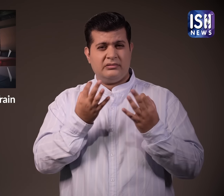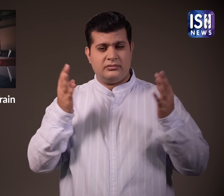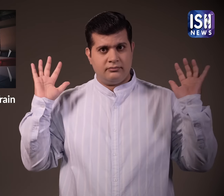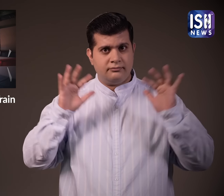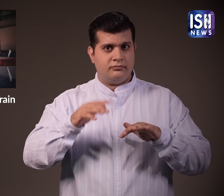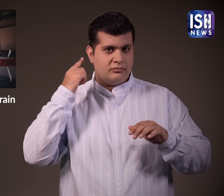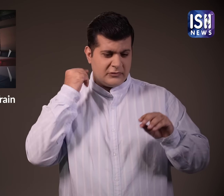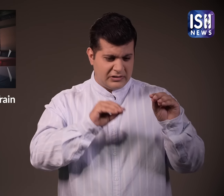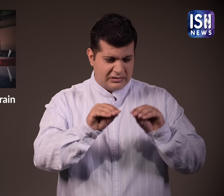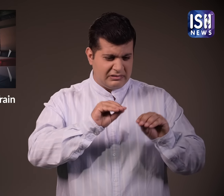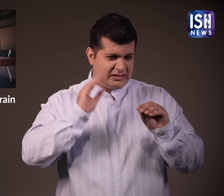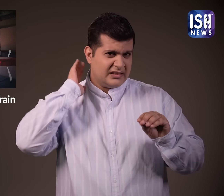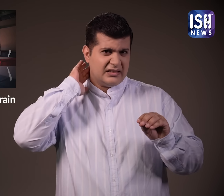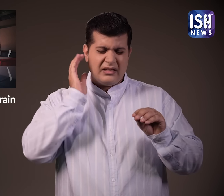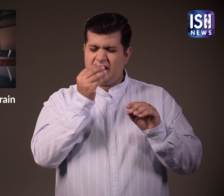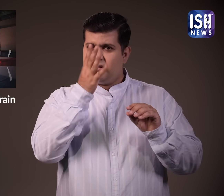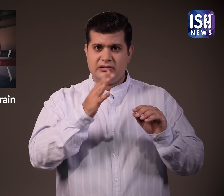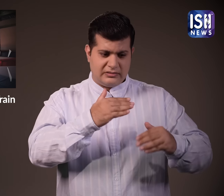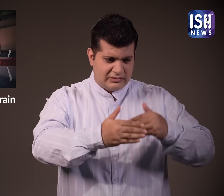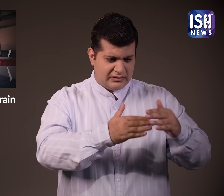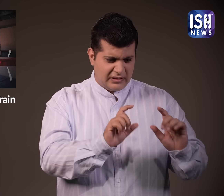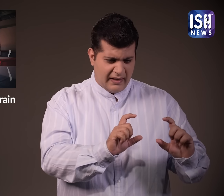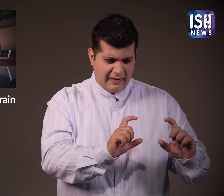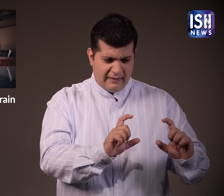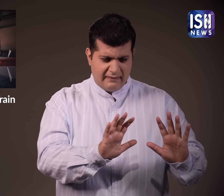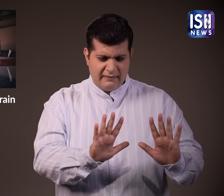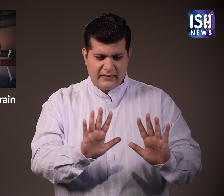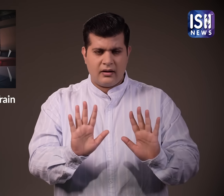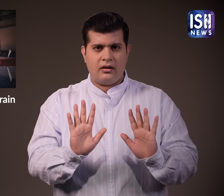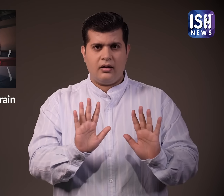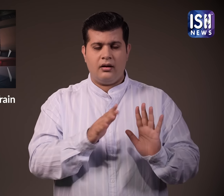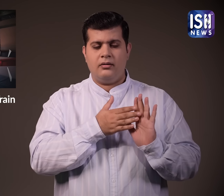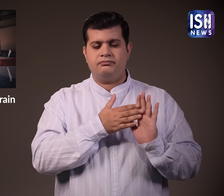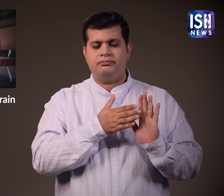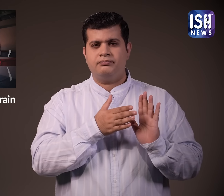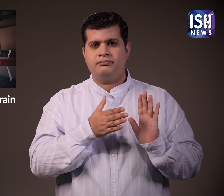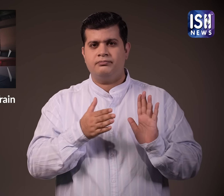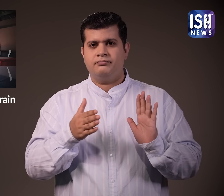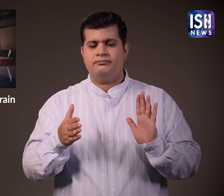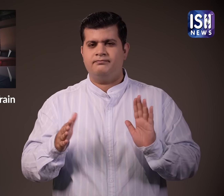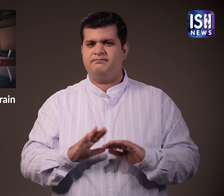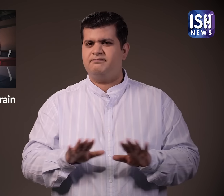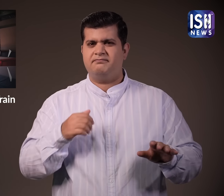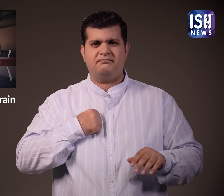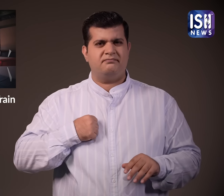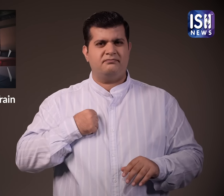विशेशक्य डॉक्टरों ने उनकी गरदन की हड़्ियों को बहाल करने के लिए आपातकालिन सरजरी की 24 जून 2024 को